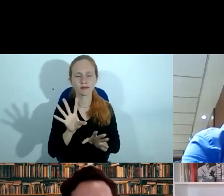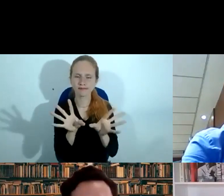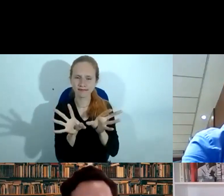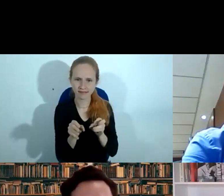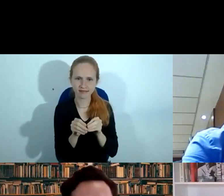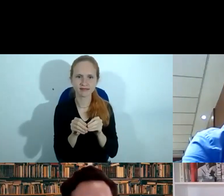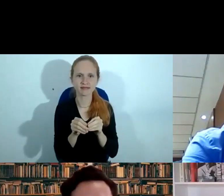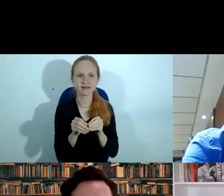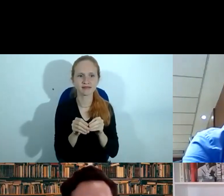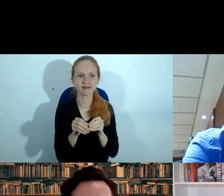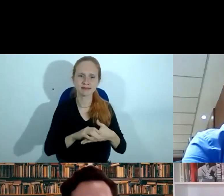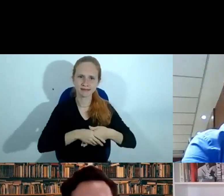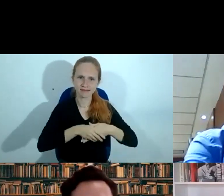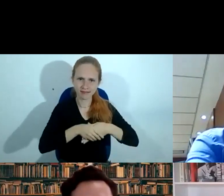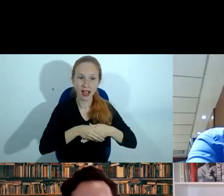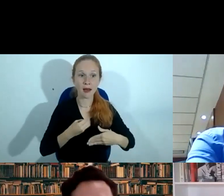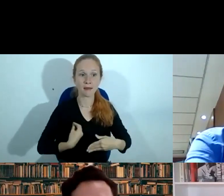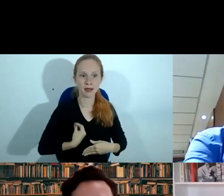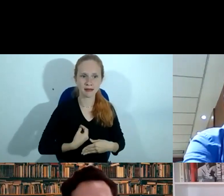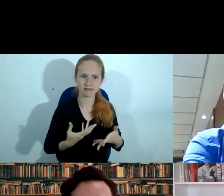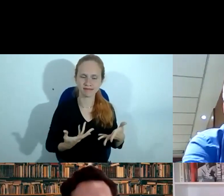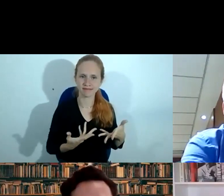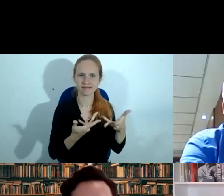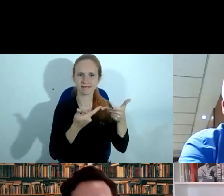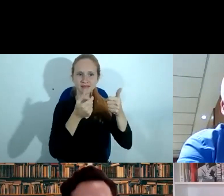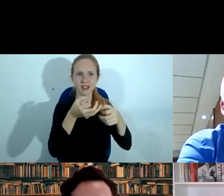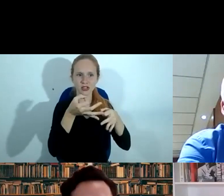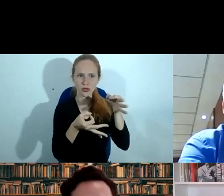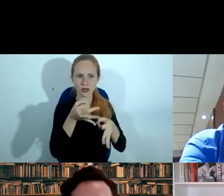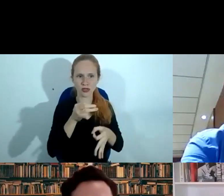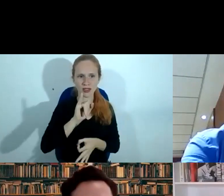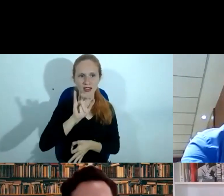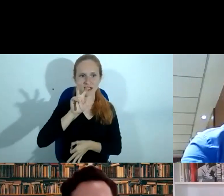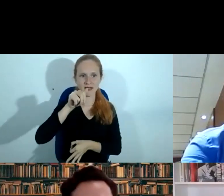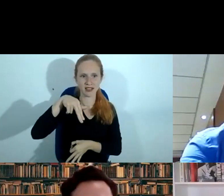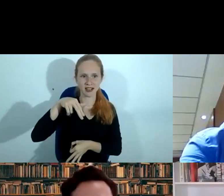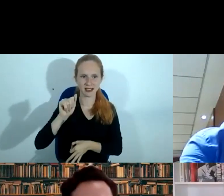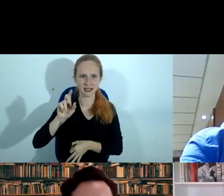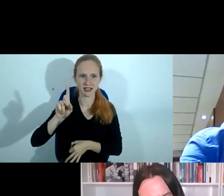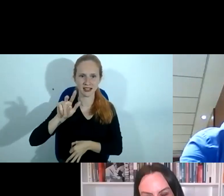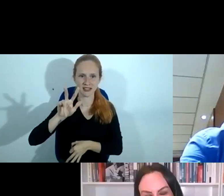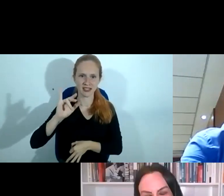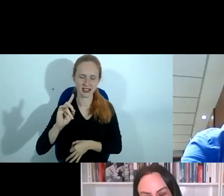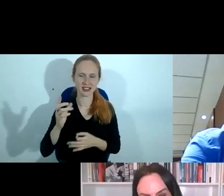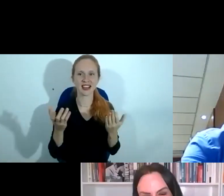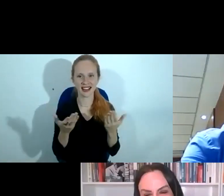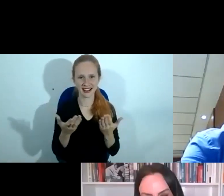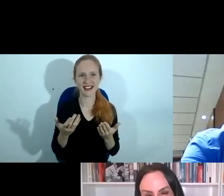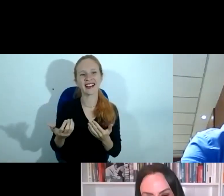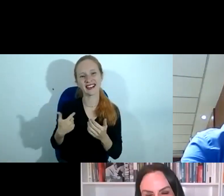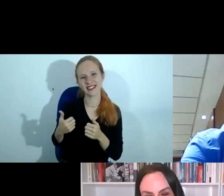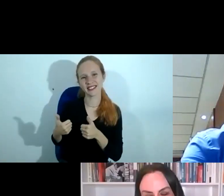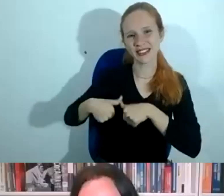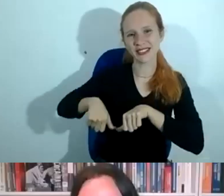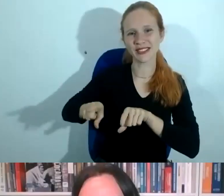enaltecer a presença da ilustríssima doutora juíza, doutora Ivana Davi, agora do meu estado, que eu faço parte daqui de São